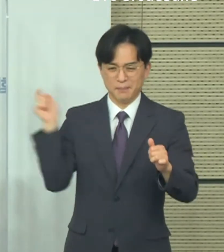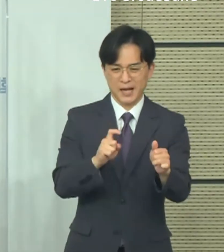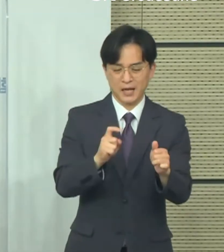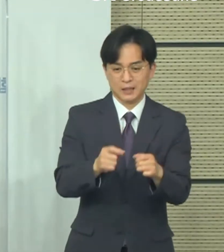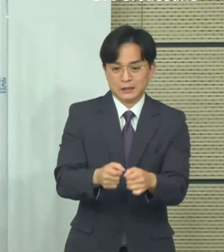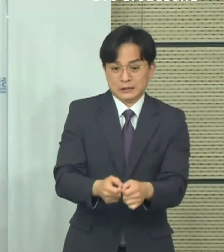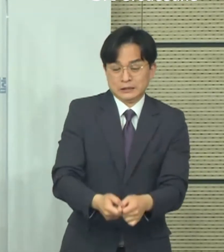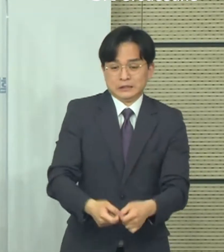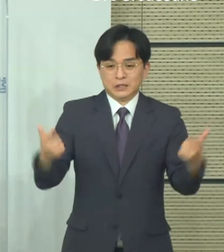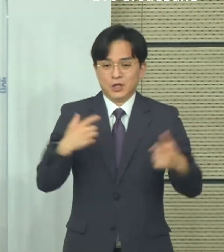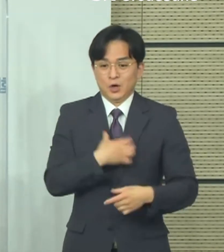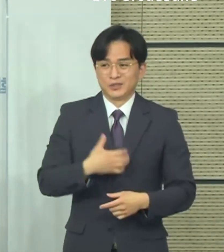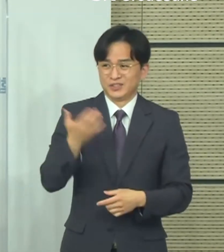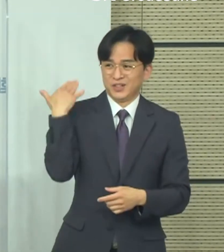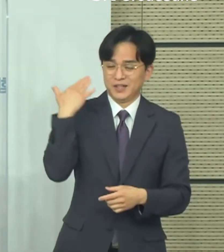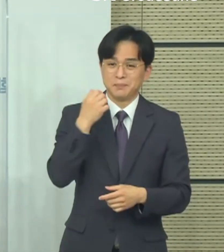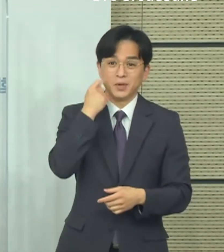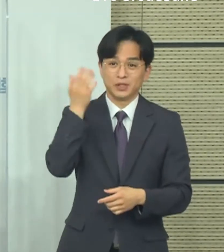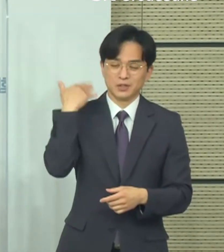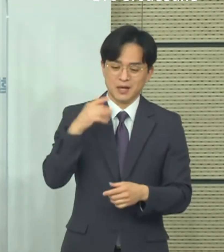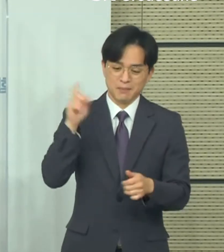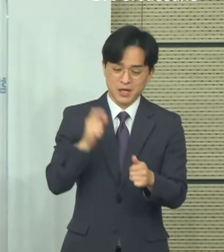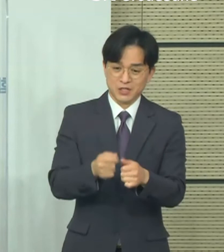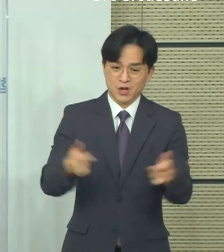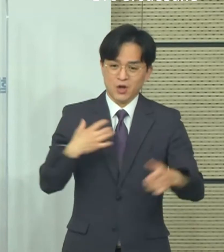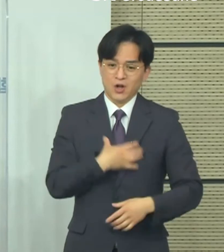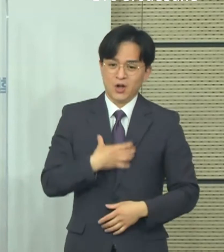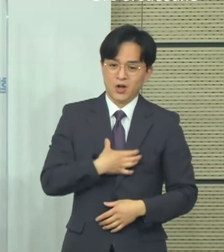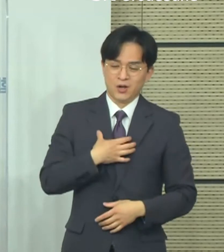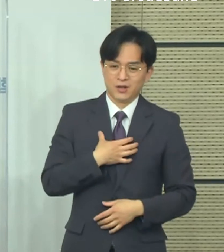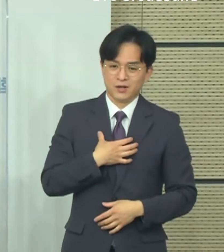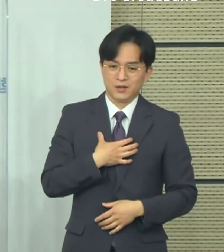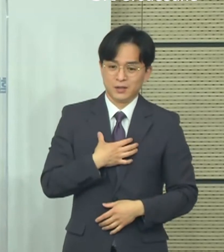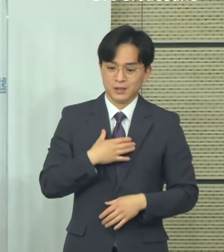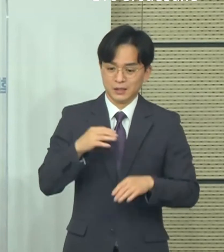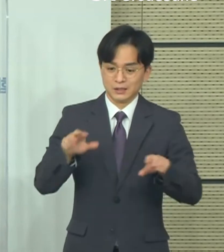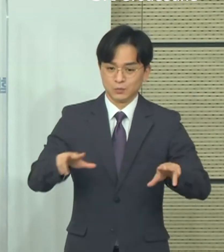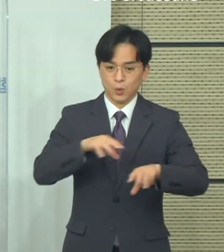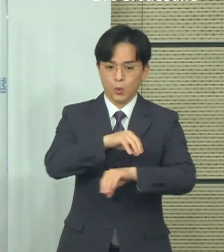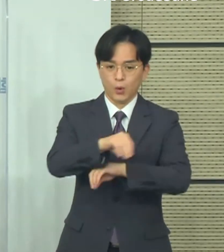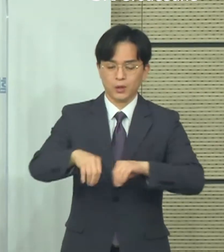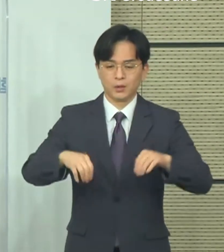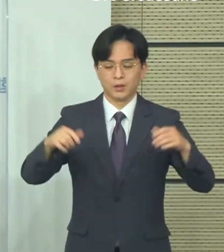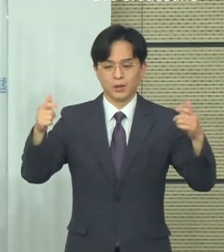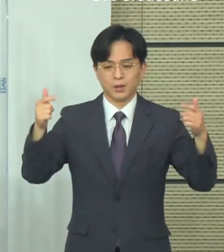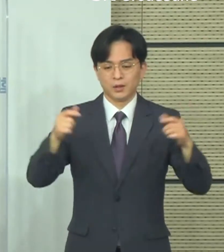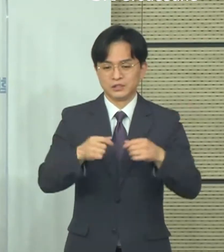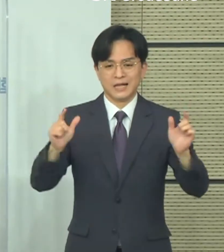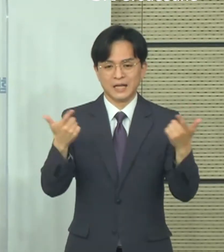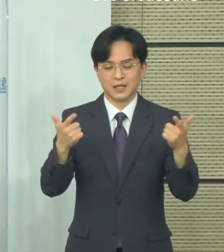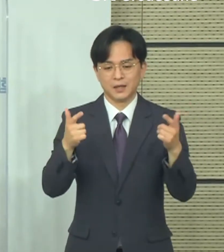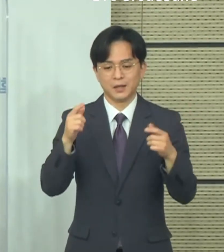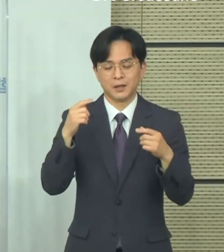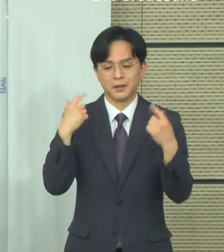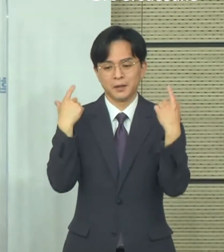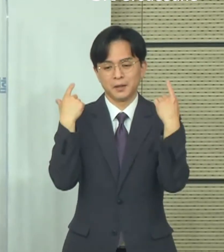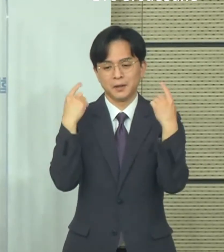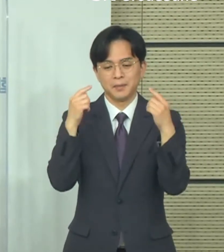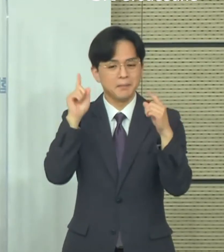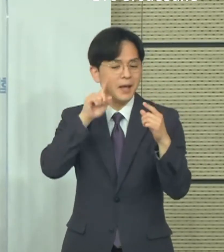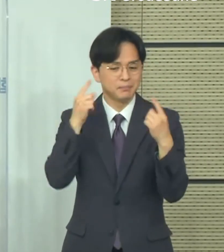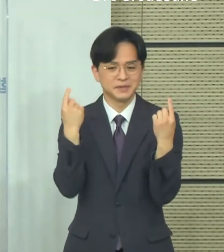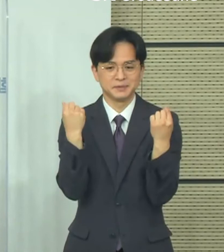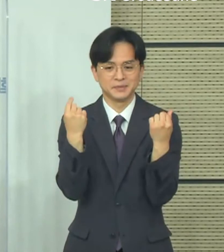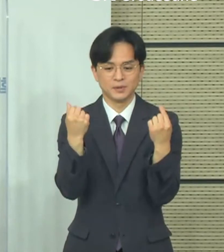불구하고 지금 현재 500명 수준에서 계속해서 유지가 되고 있습니다. 지난 4월 5월에